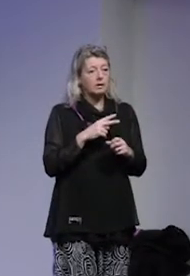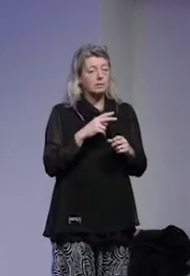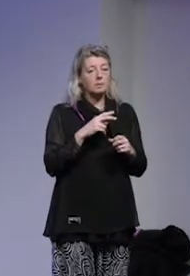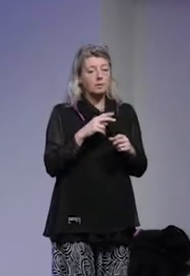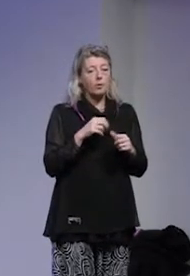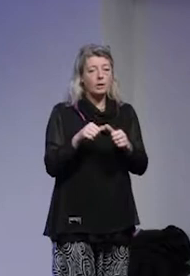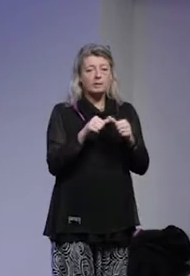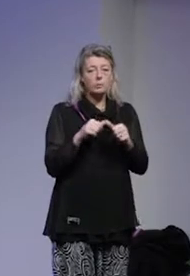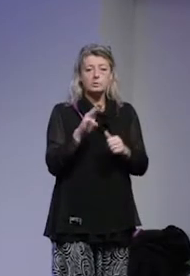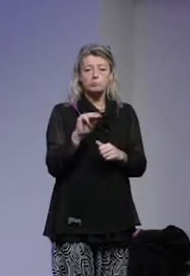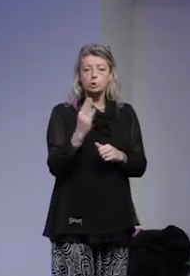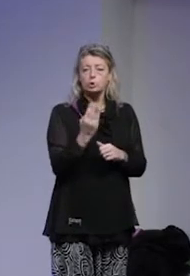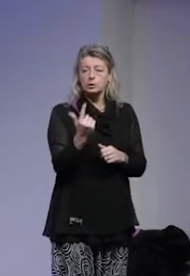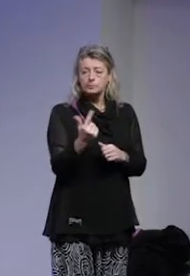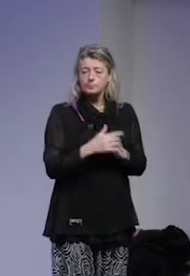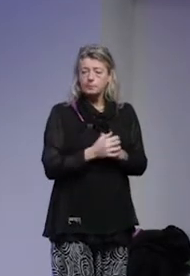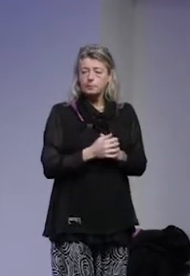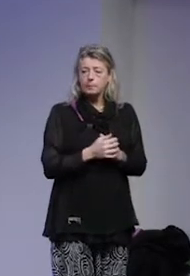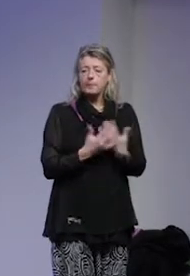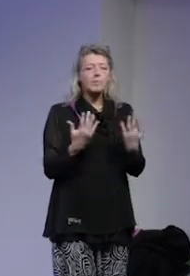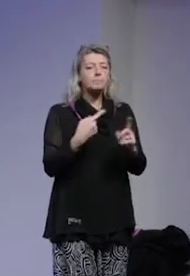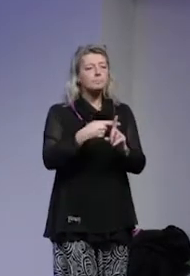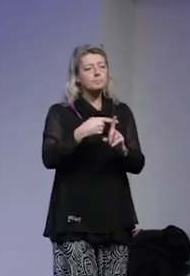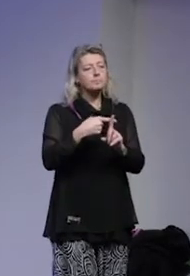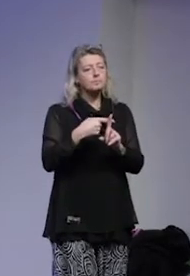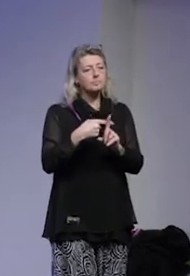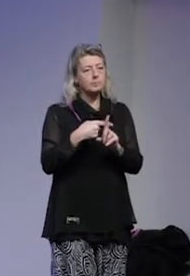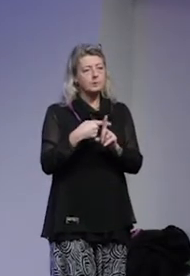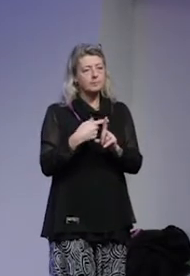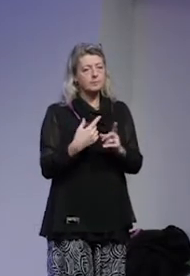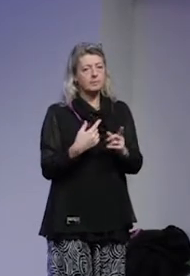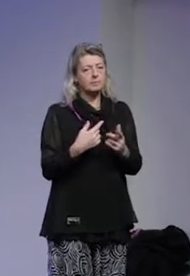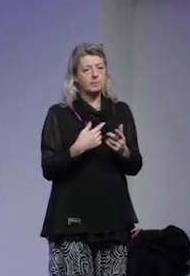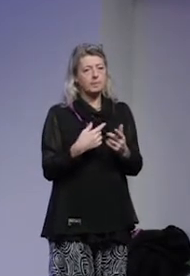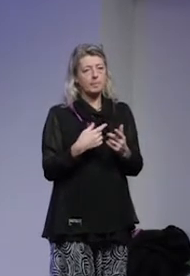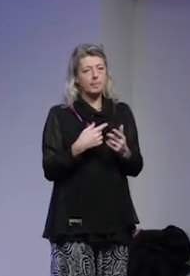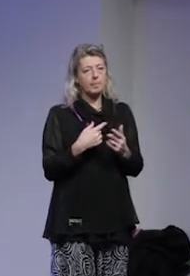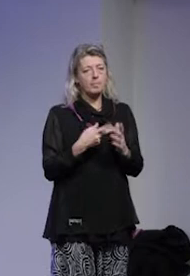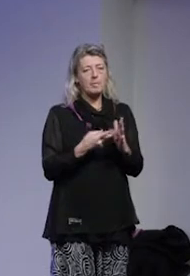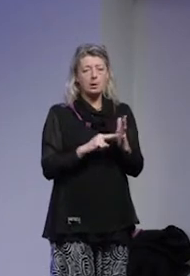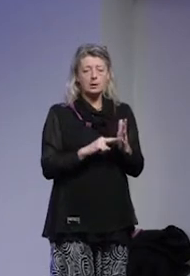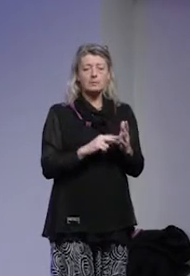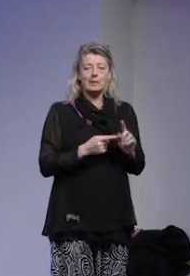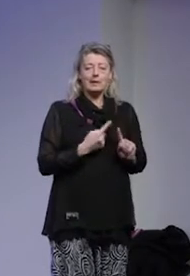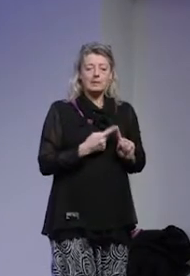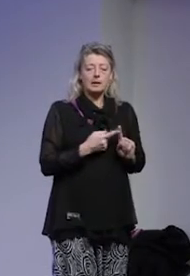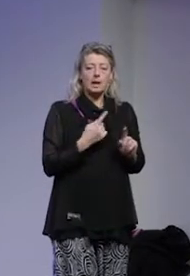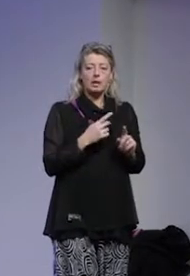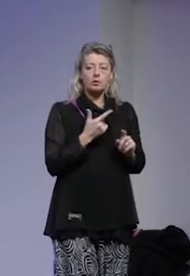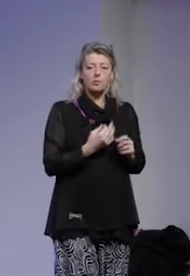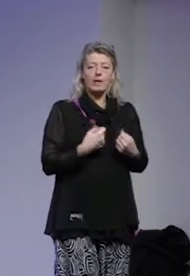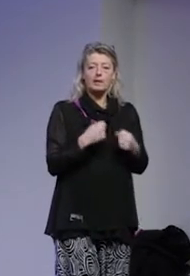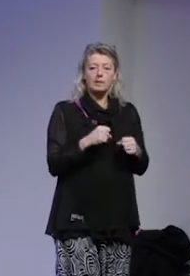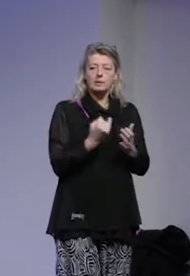myt? Det som man kan säga positivt med de här planerna, det är att det har initierat aktivitet